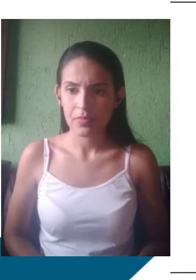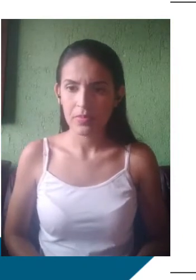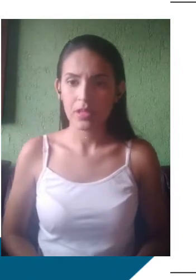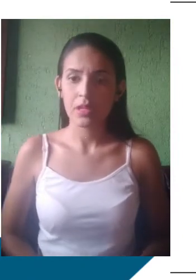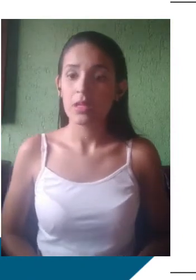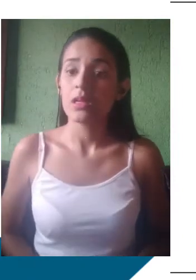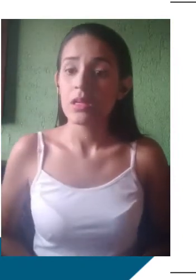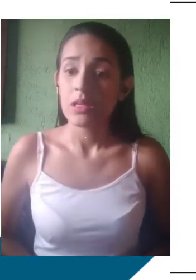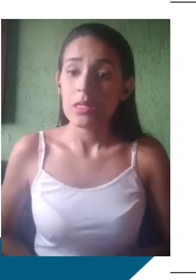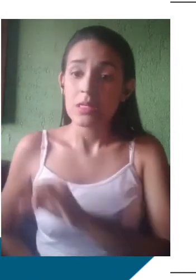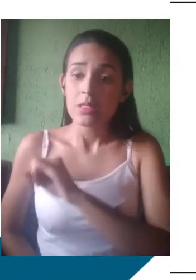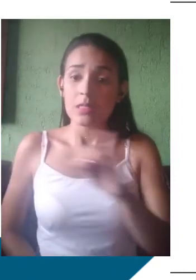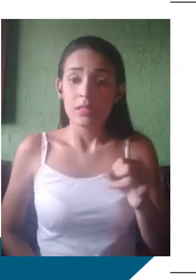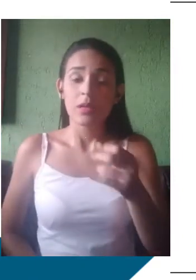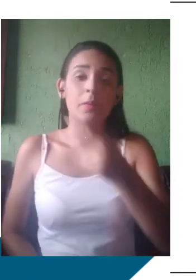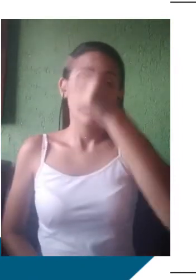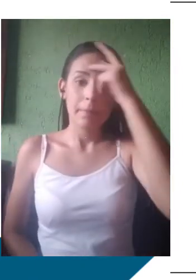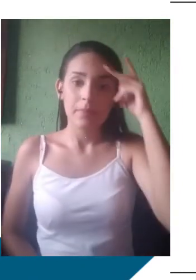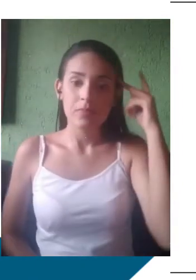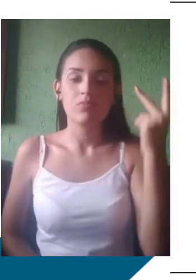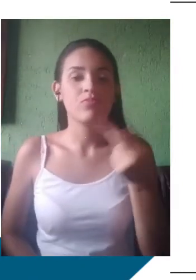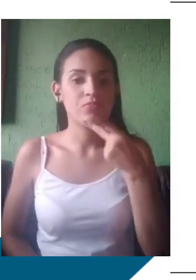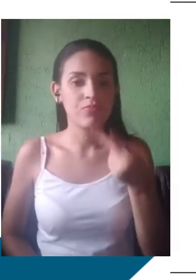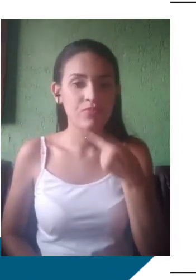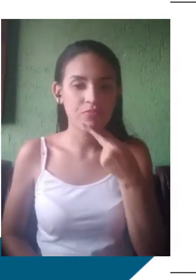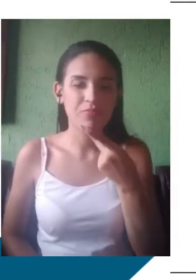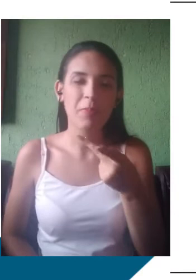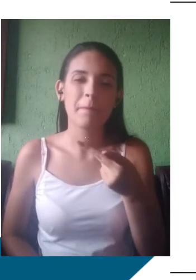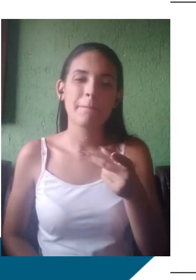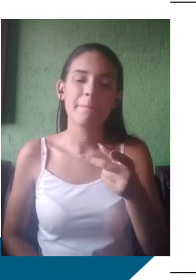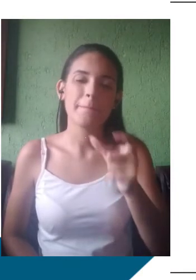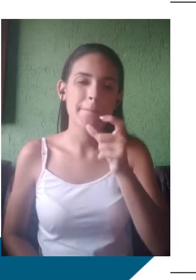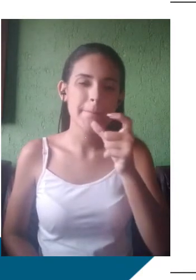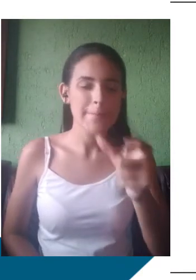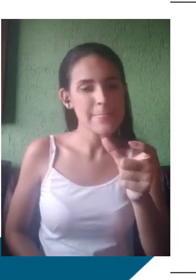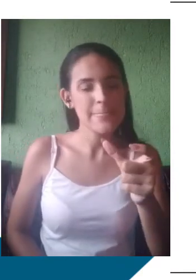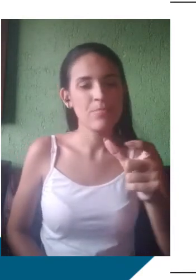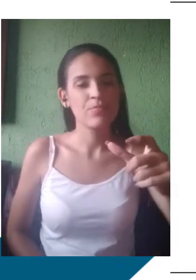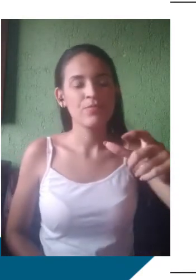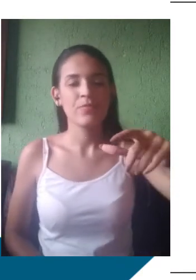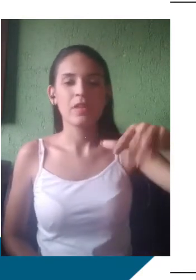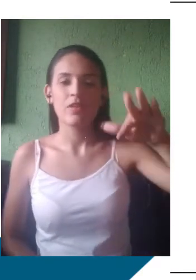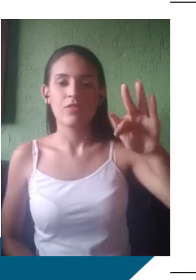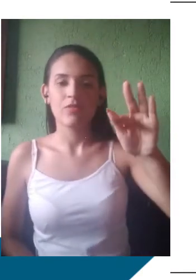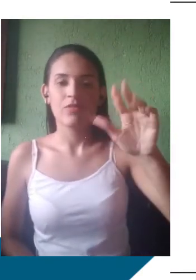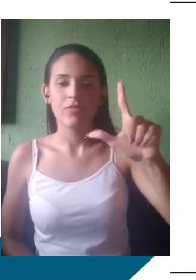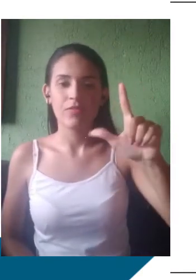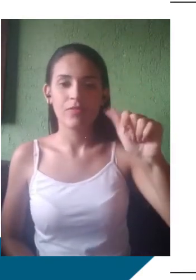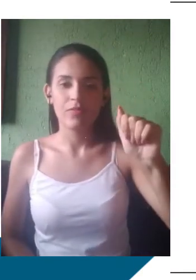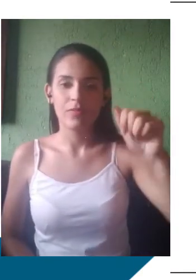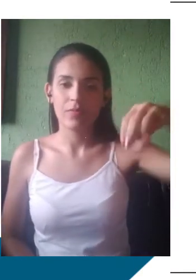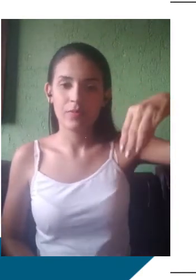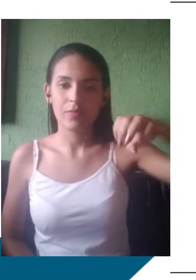social para esse uso, né? No aspecto sintático, variantes na construção das sentenças, em especial no uso de formas verbais.